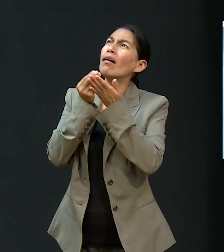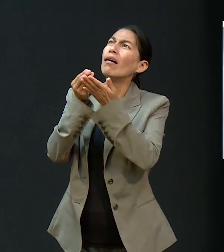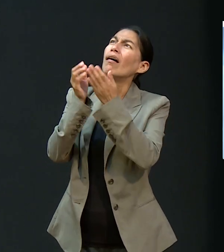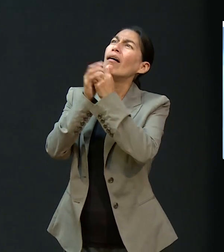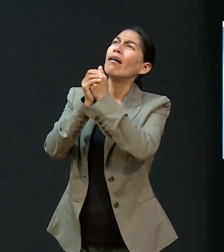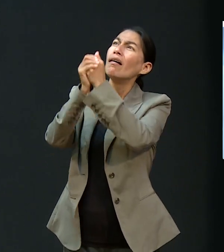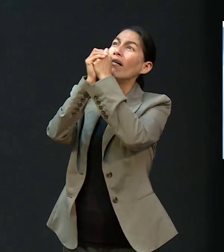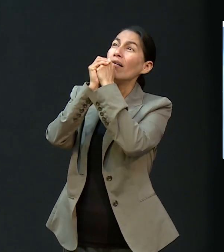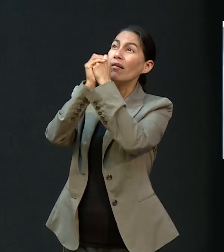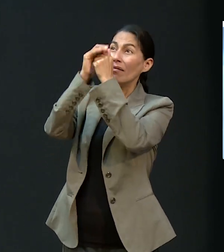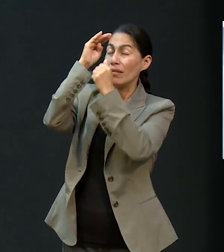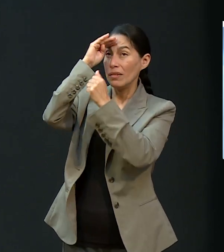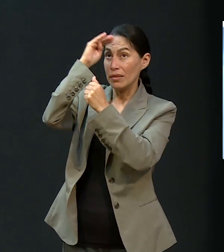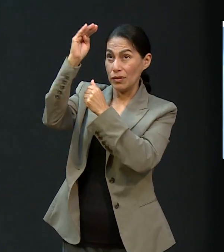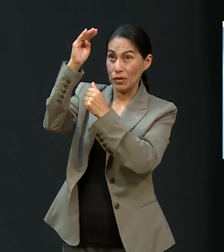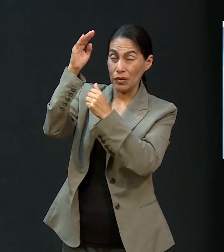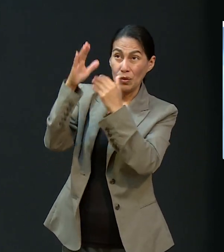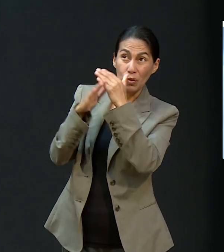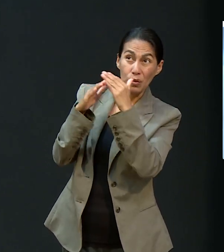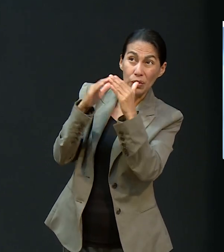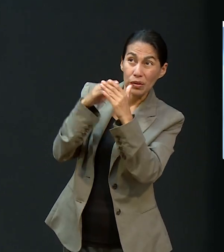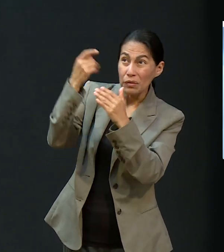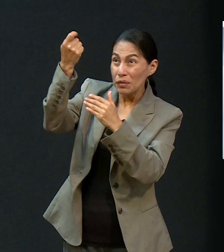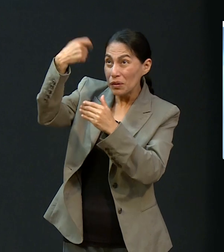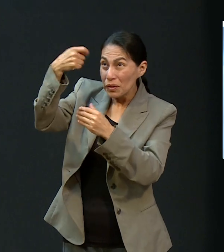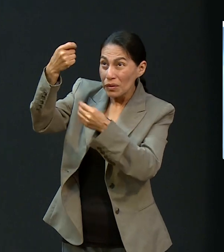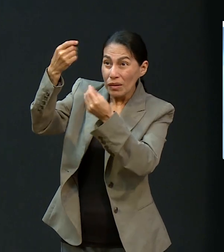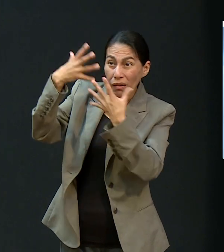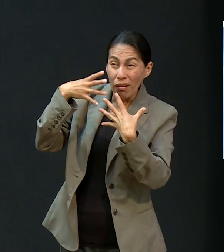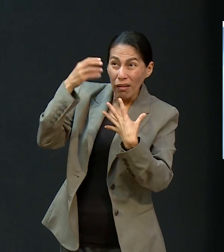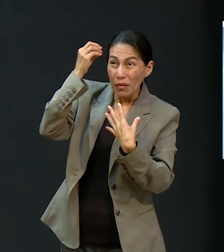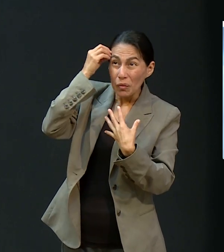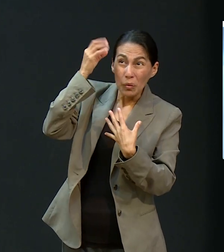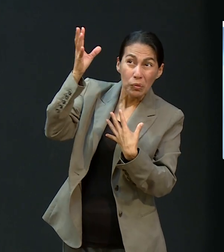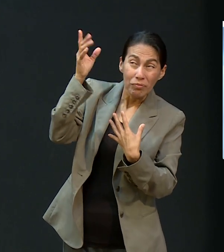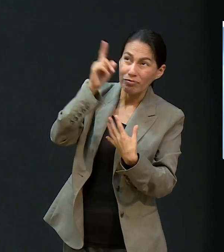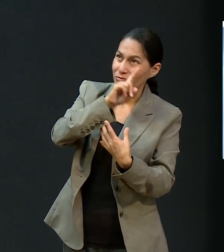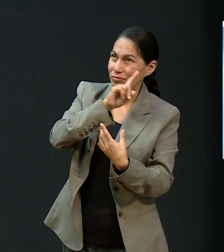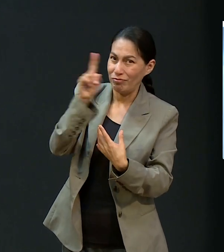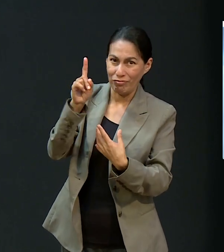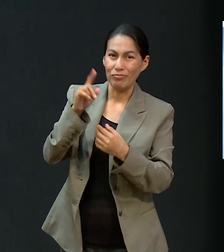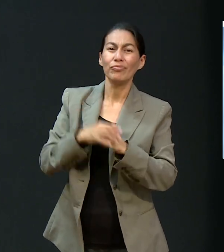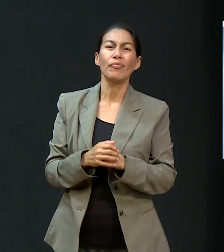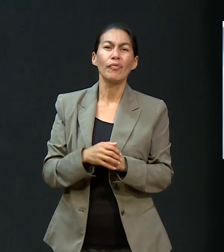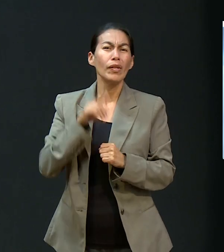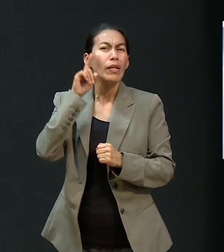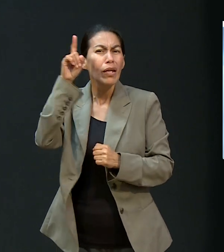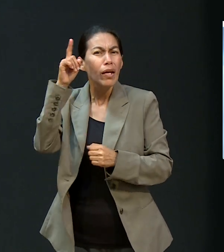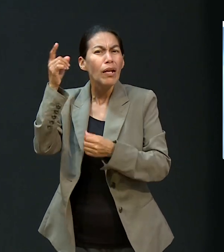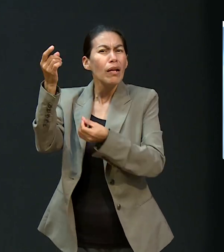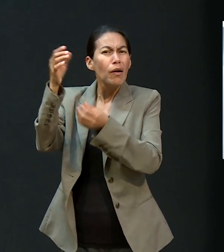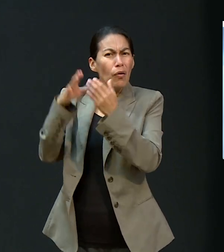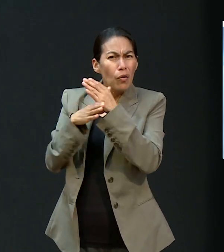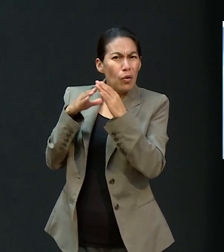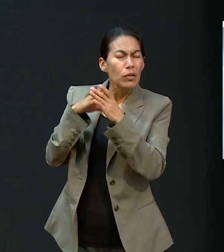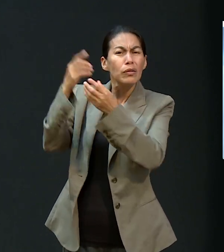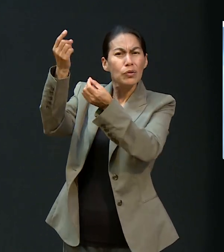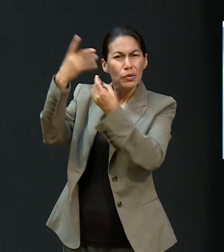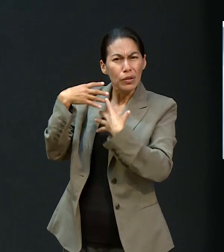Él es el quien perdona todos tus pecados, el que sacia del bien tu boca, de tal manera